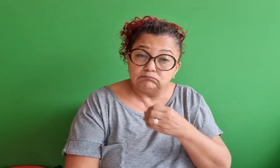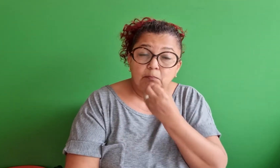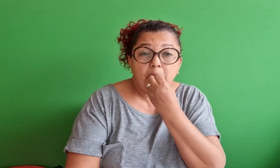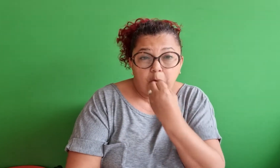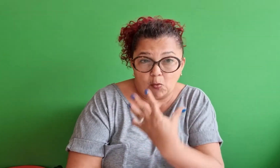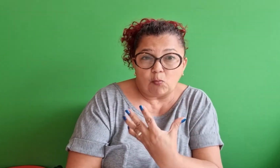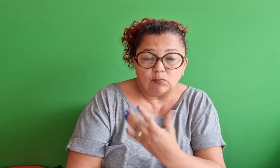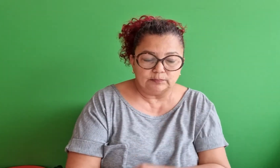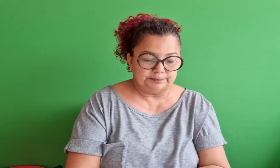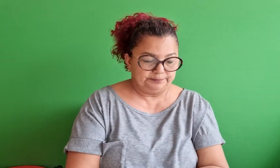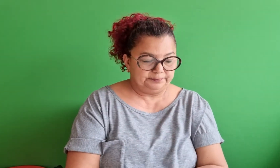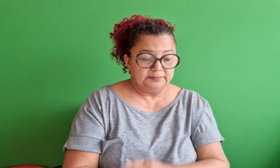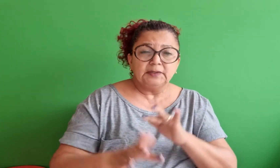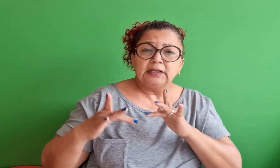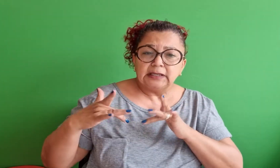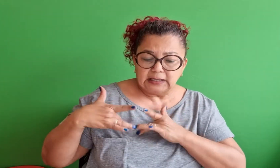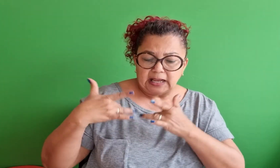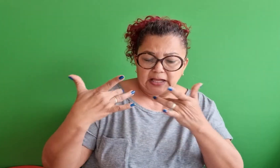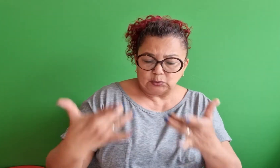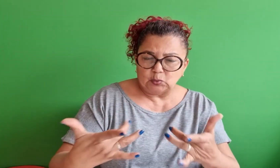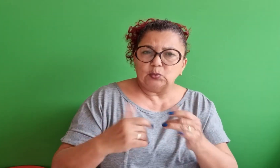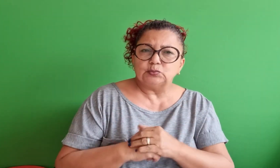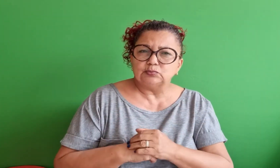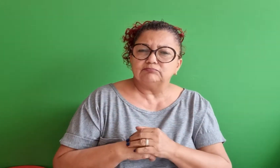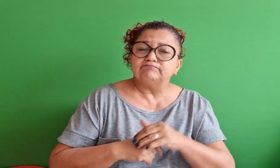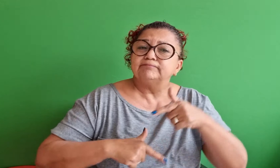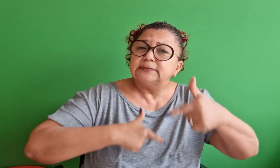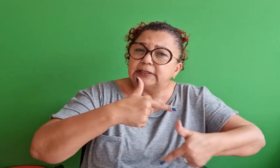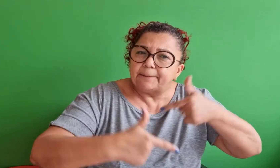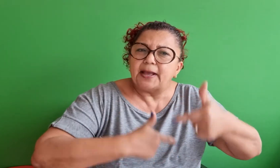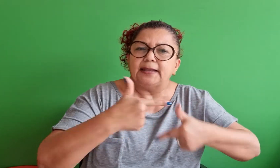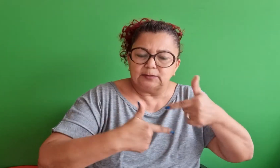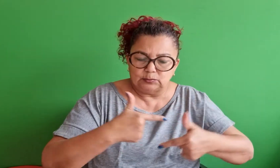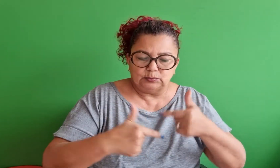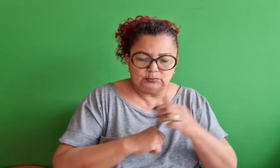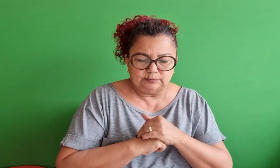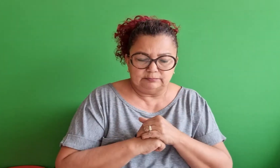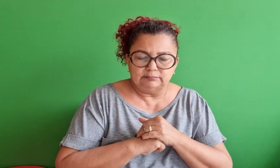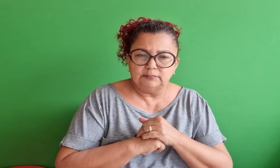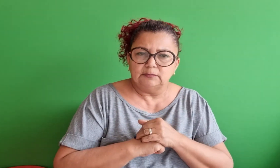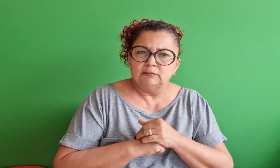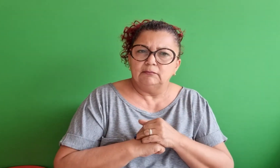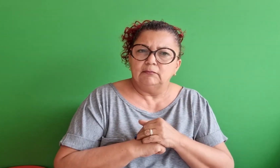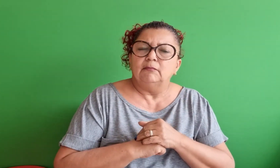O que é ser bom, né? Ser caridoso, ser laborioso,